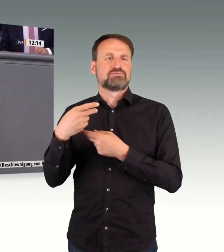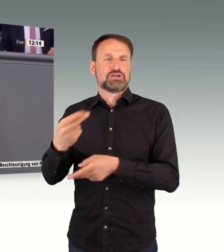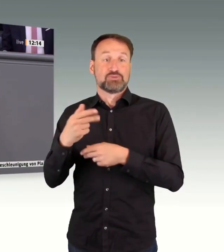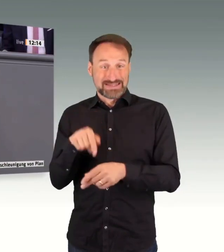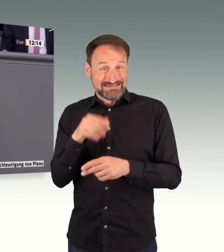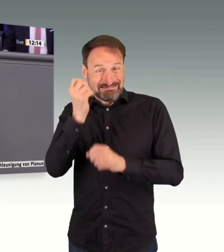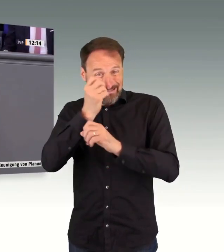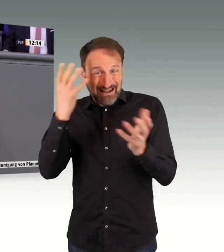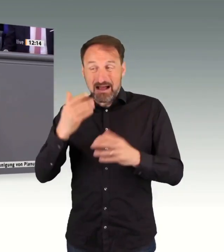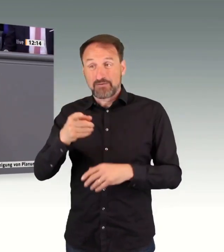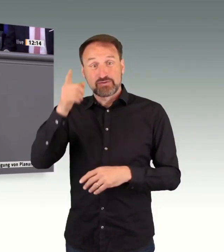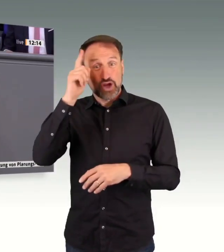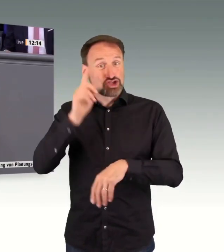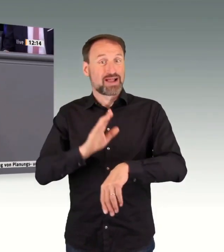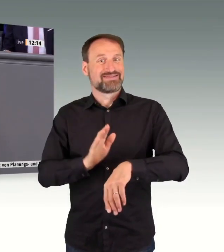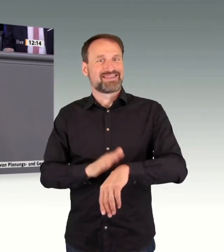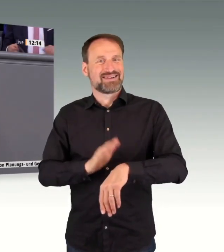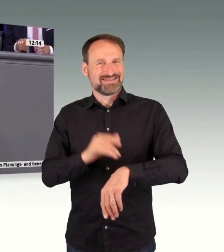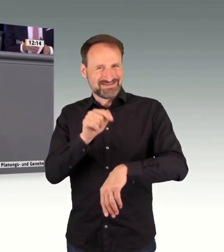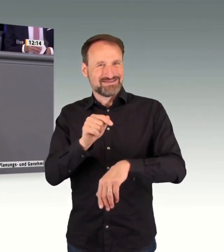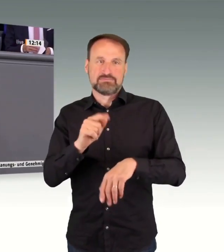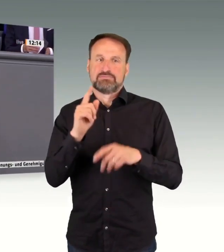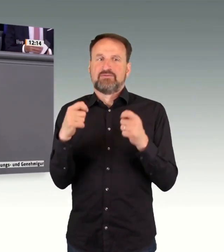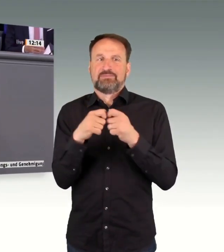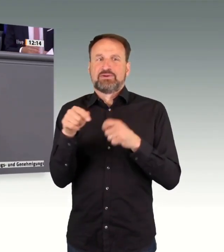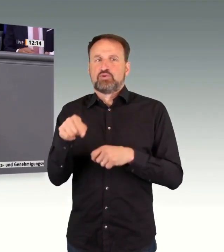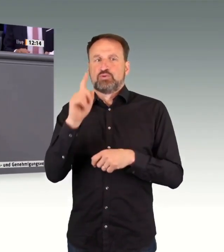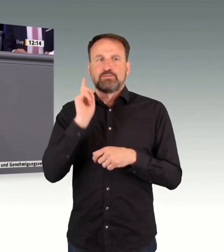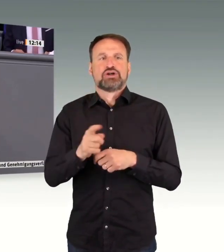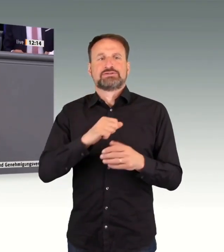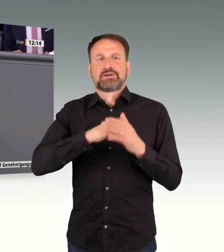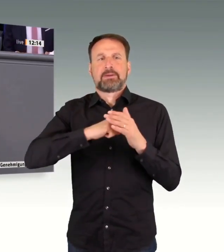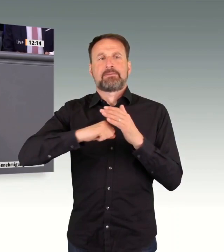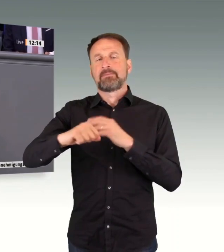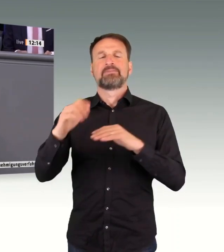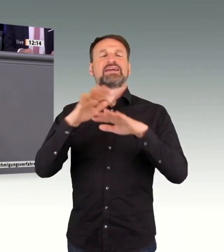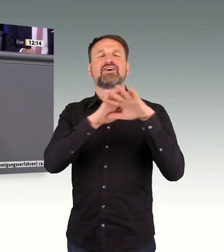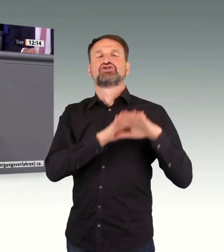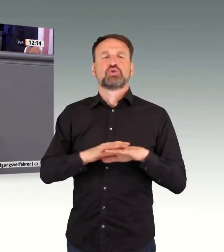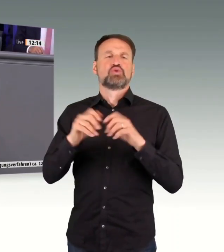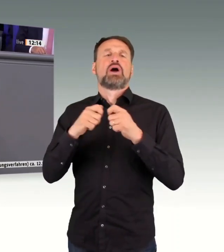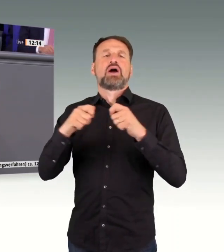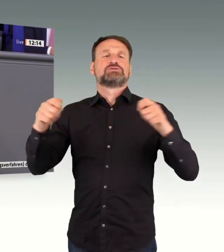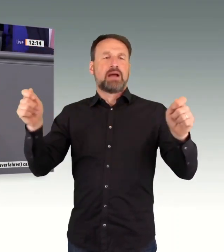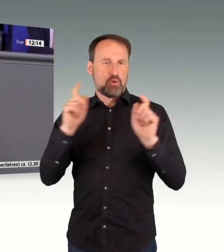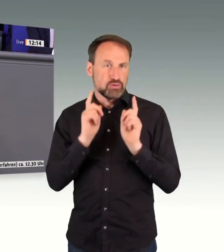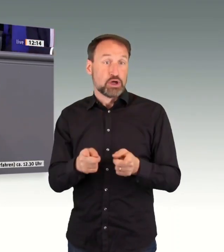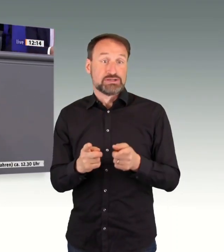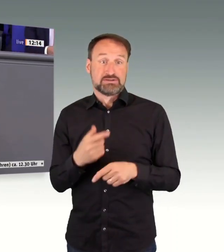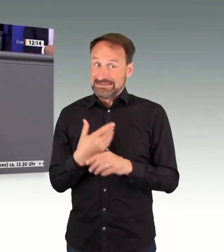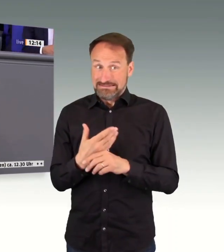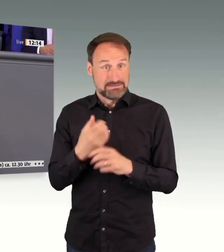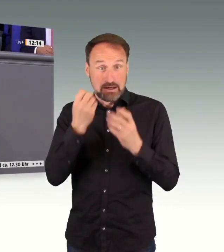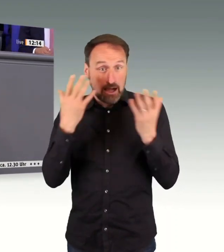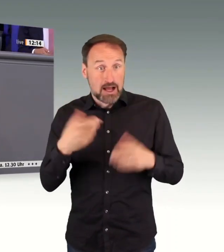zu nennen. Und ich bin davon überzeugt, wir haben nicht nur das Jahrzehnt des Schienenneubaus vor uns, sondern eben auch das Jahrzehnt